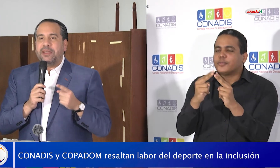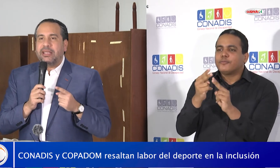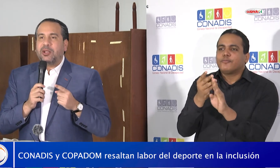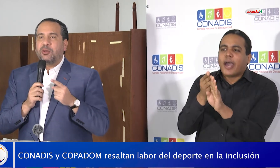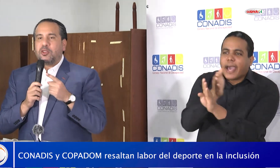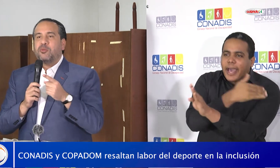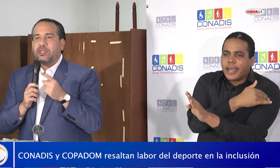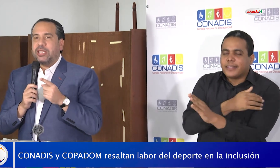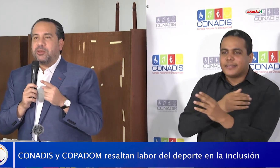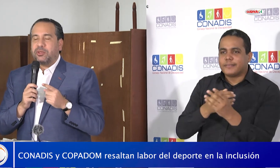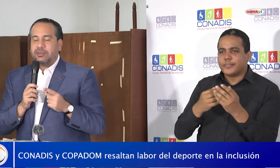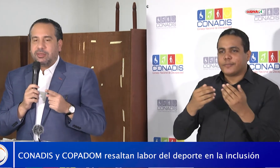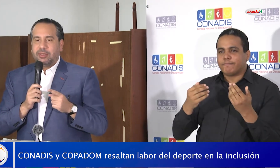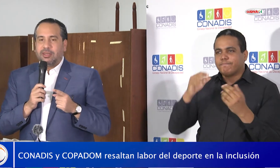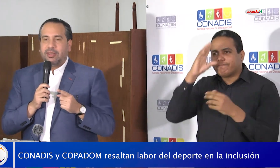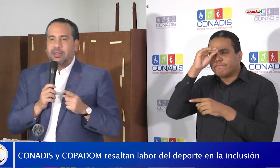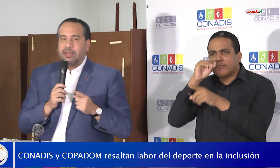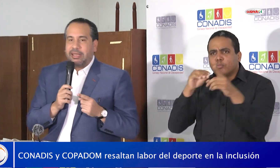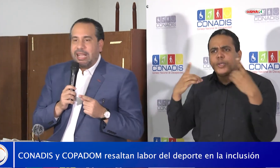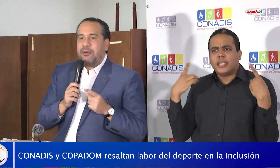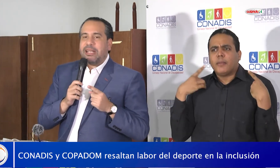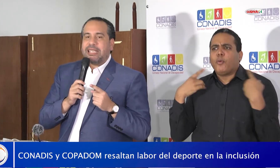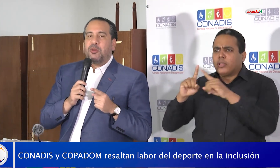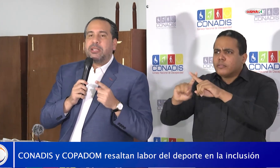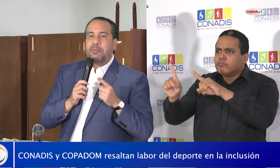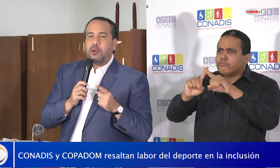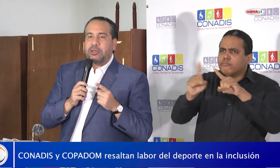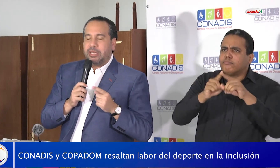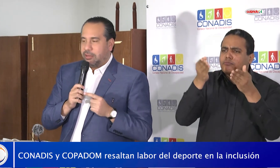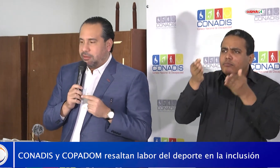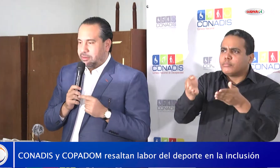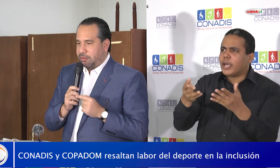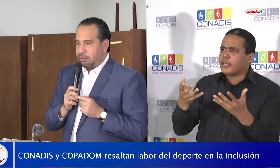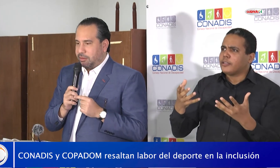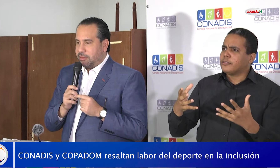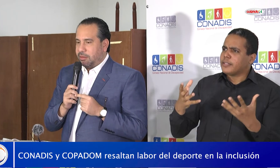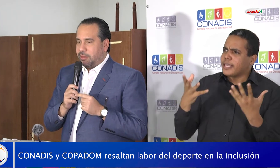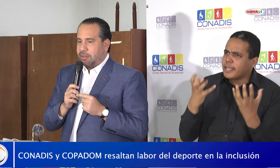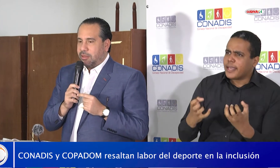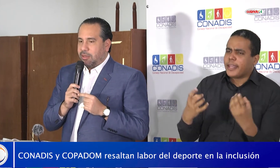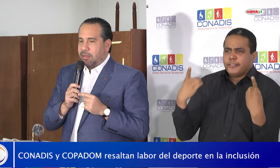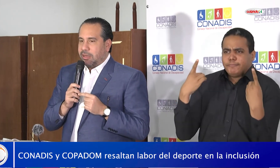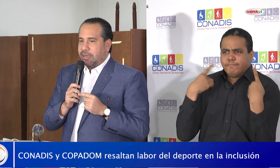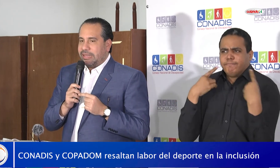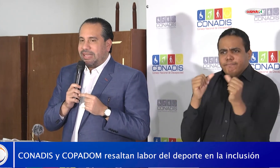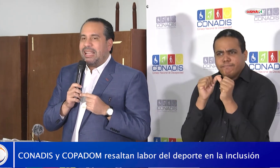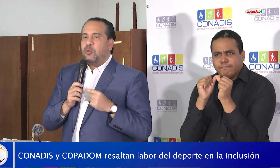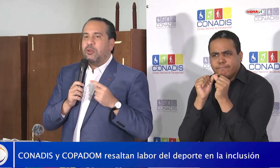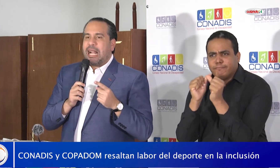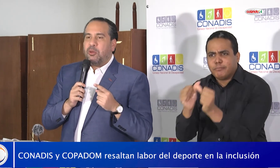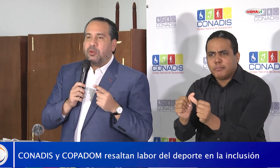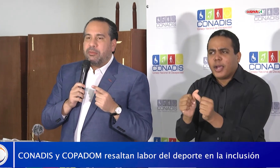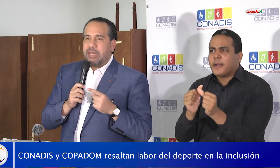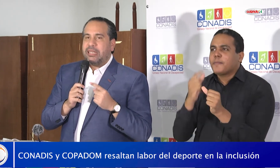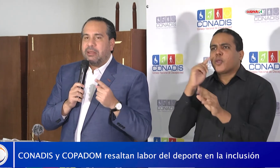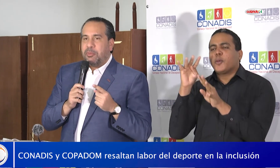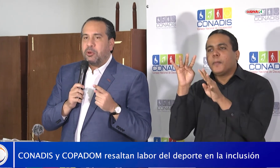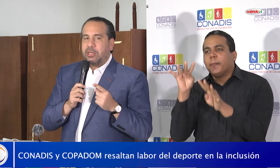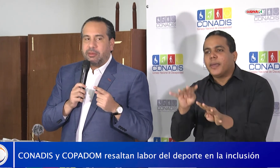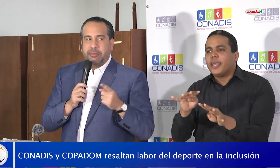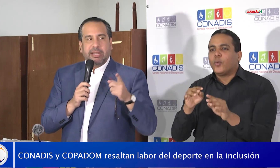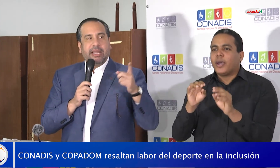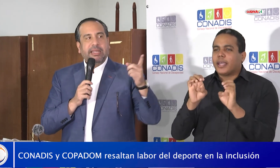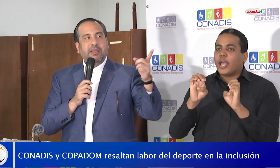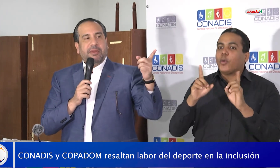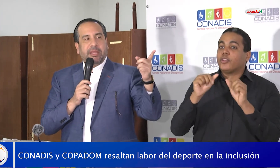identifique con esos muchachos que han abrazado el deporte, que se han educado en base al